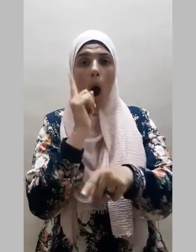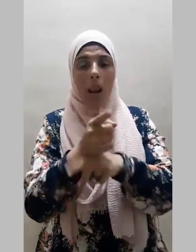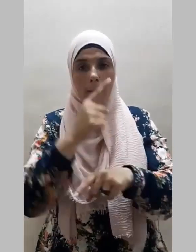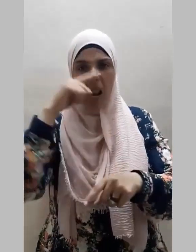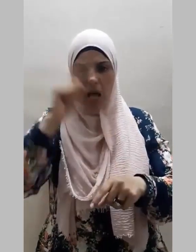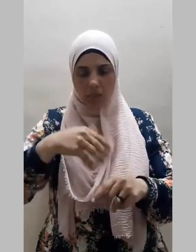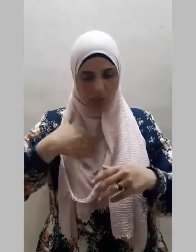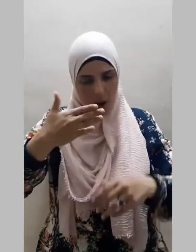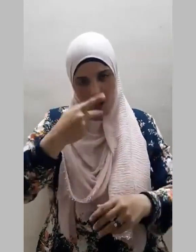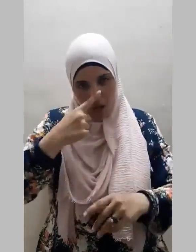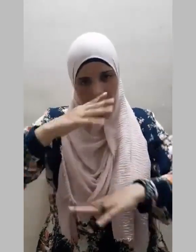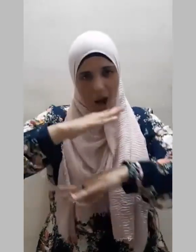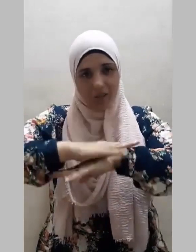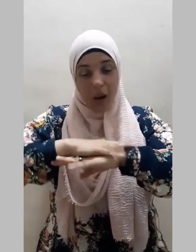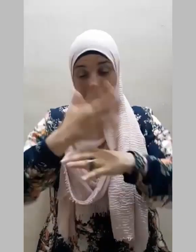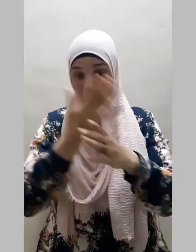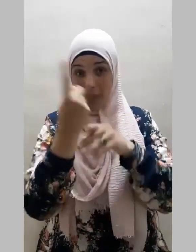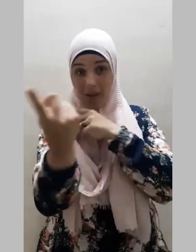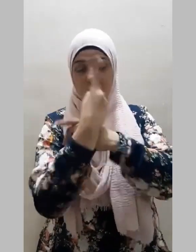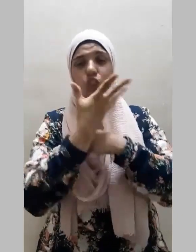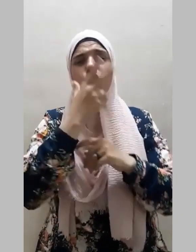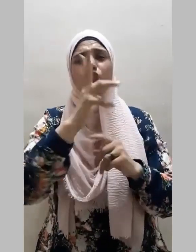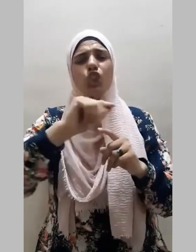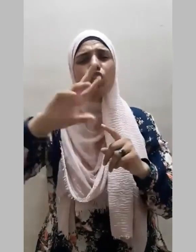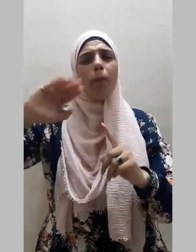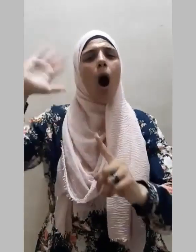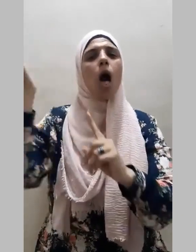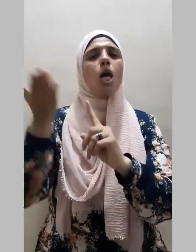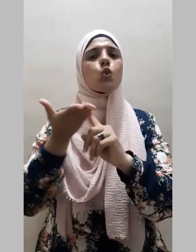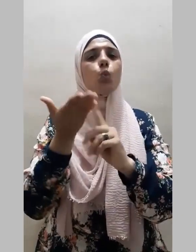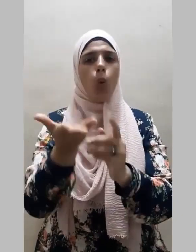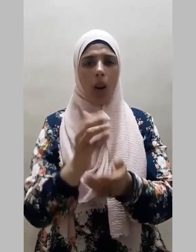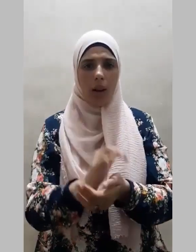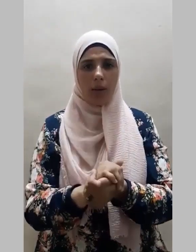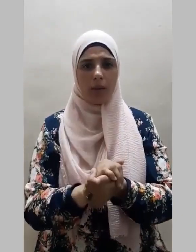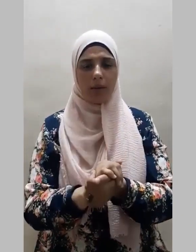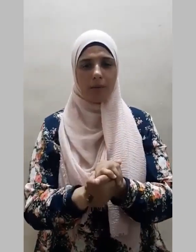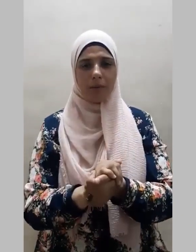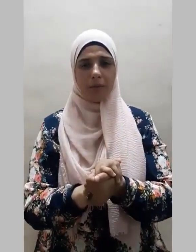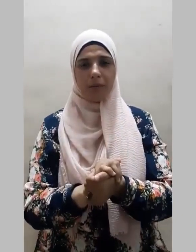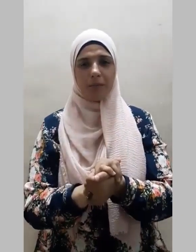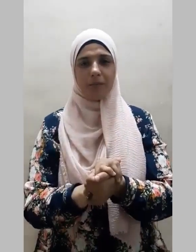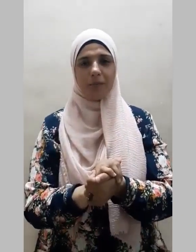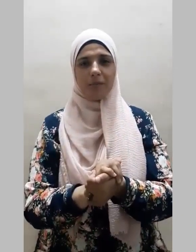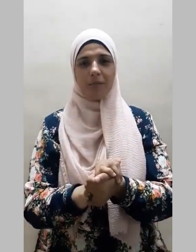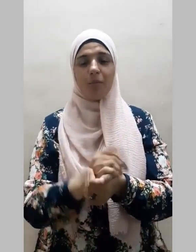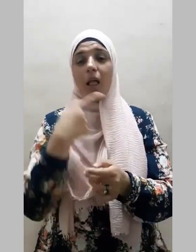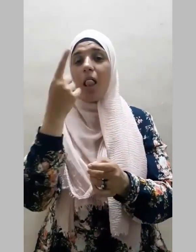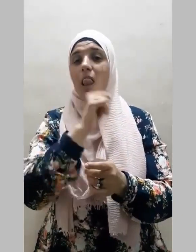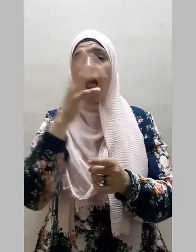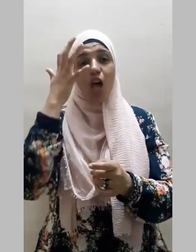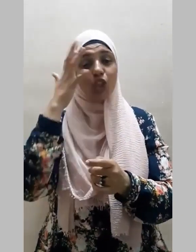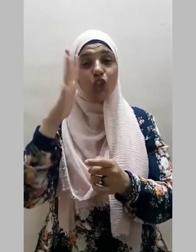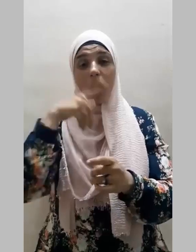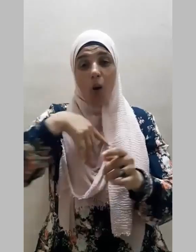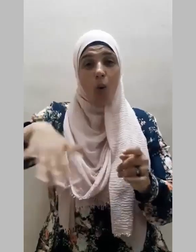كاد المعلم أن يكون رسولا لا شك أننا في حاجة